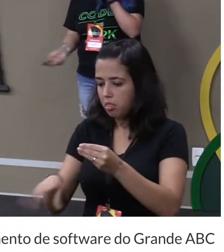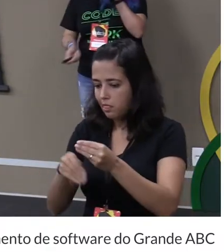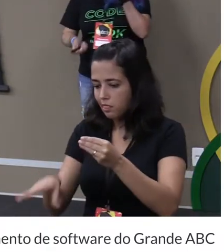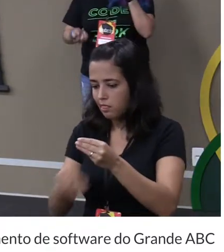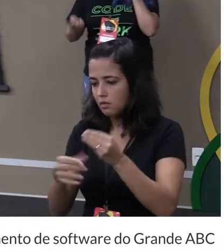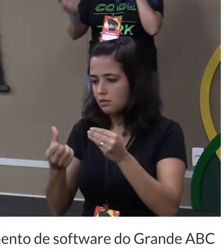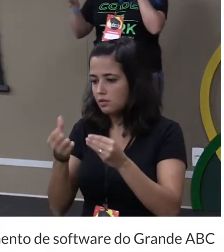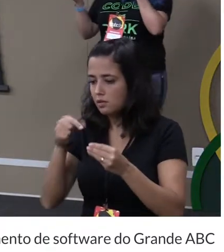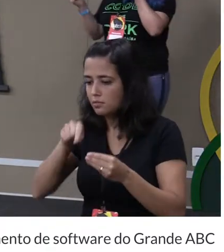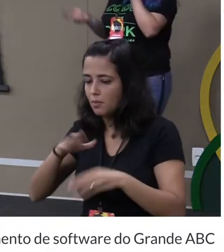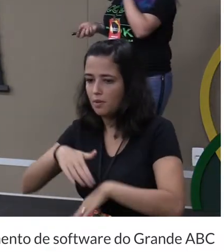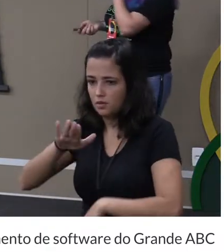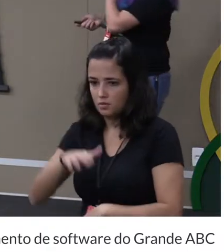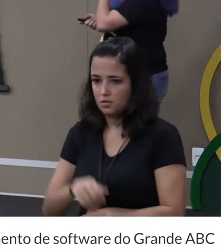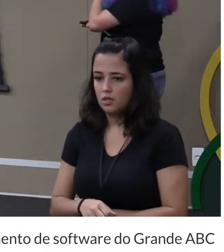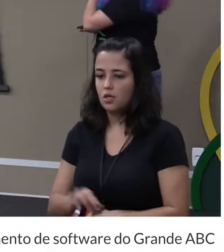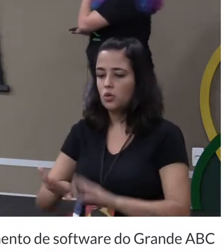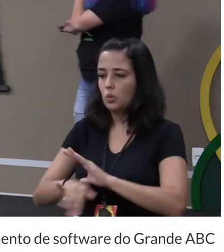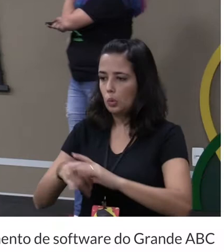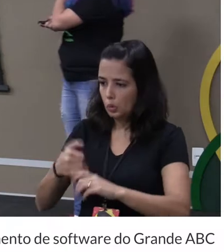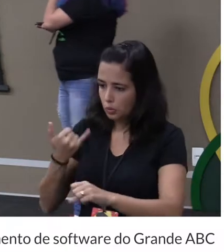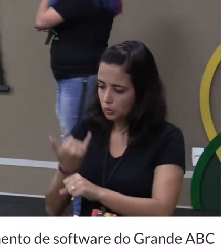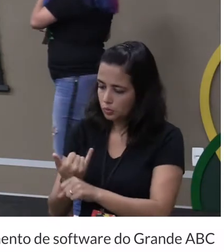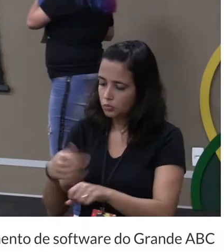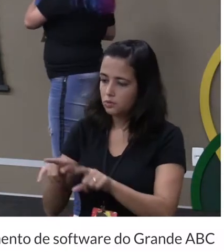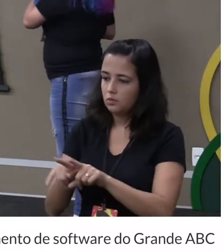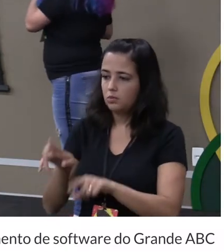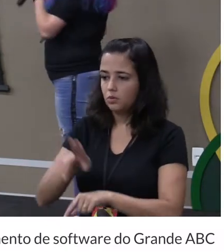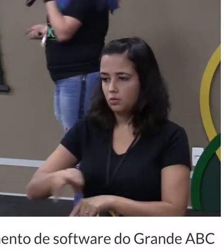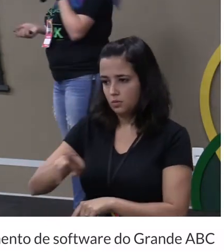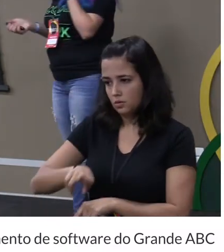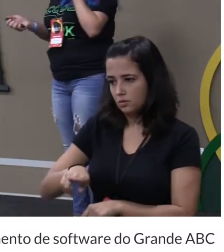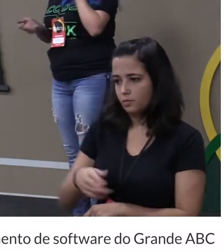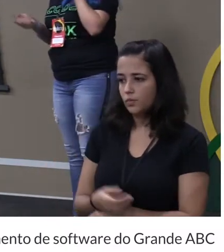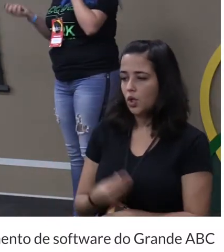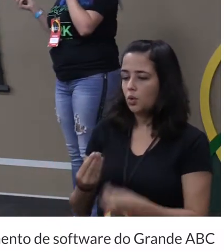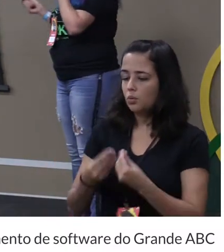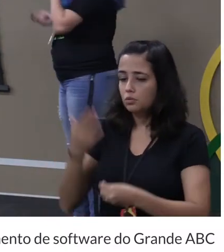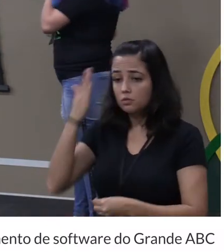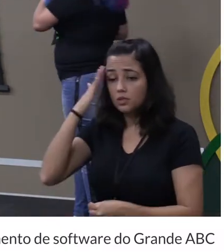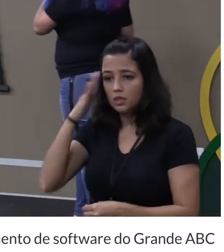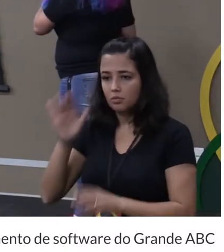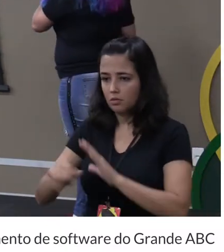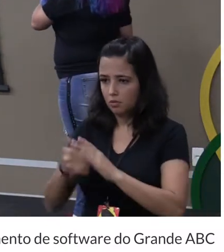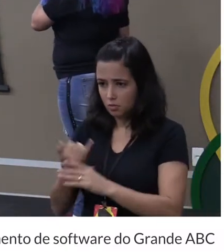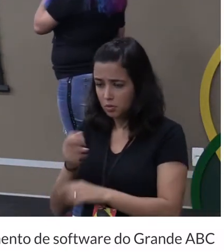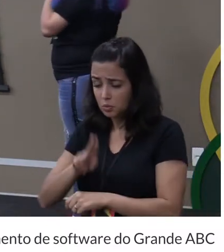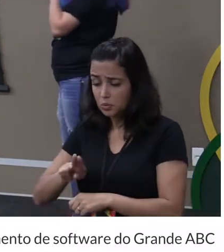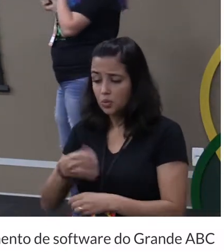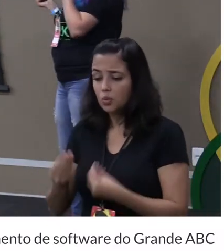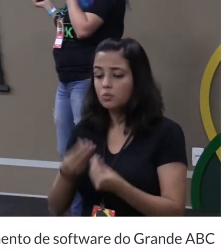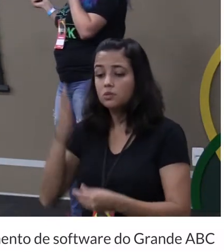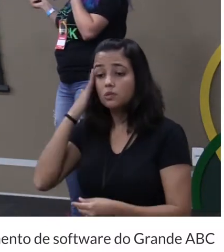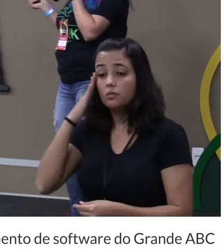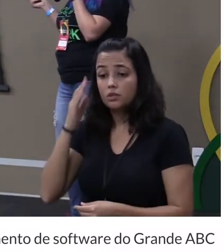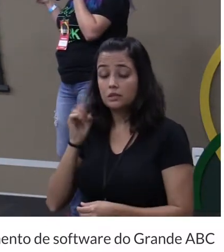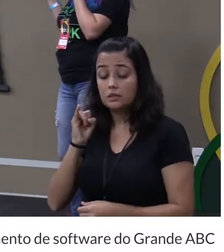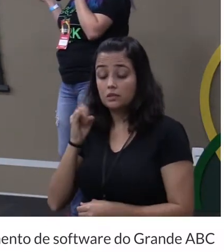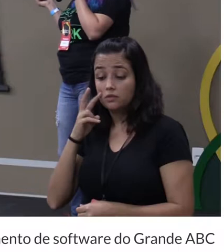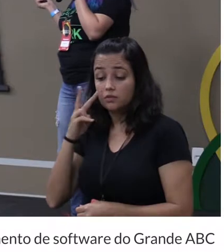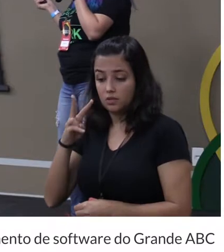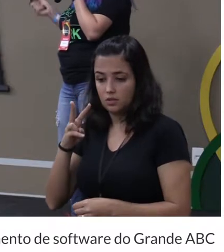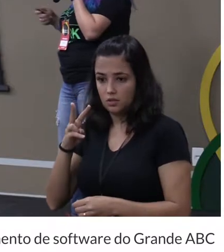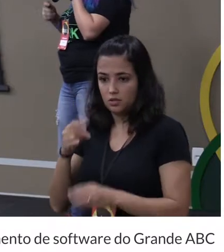dele o YouTube eles usam também como que você sabe Larissa tá mentindo não é só vocês entrarem lá